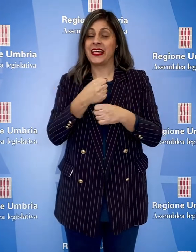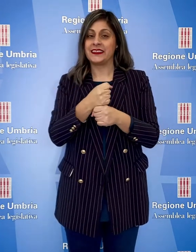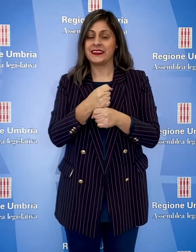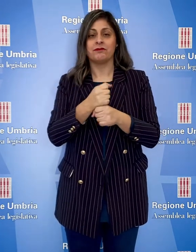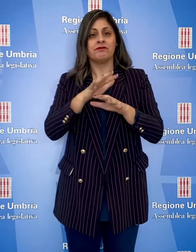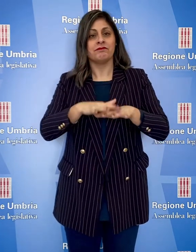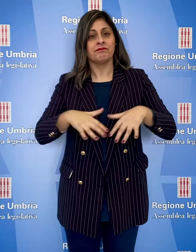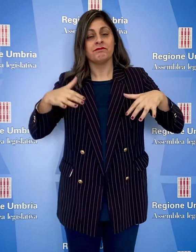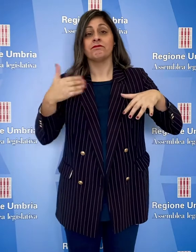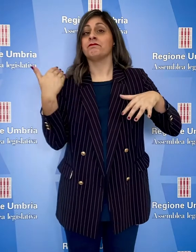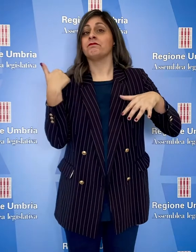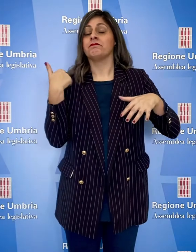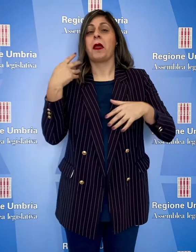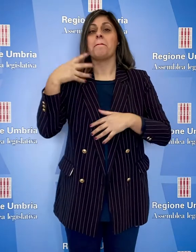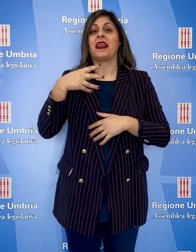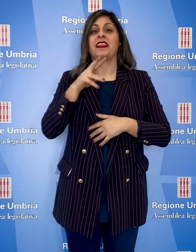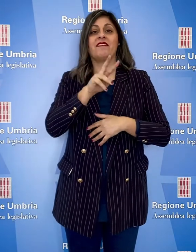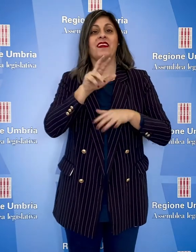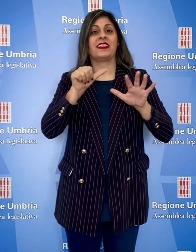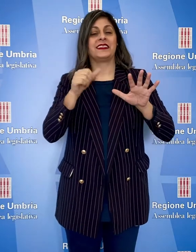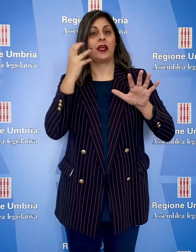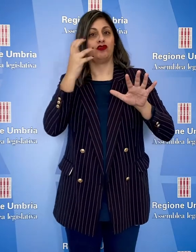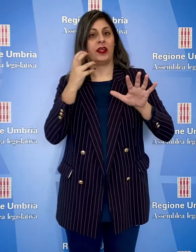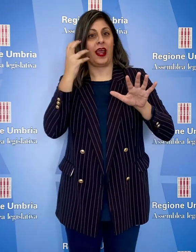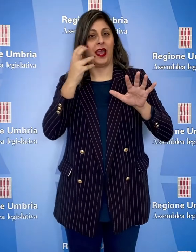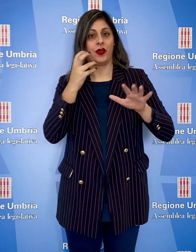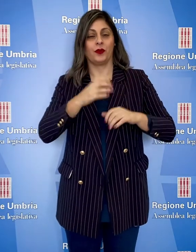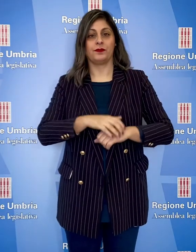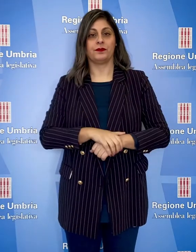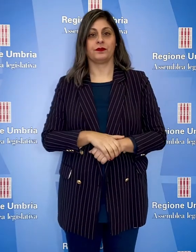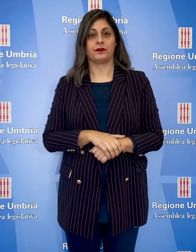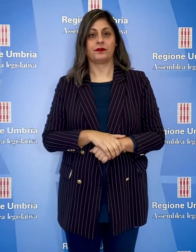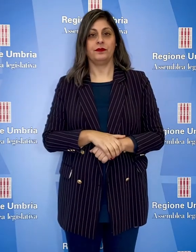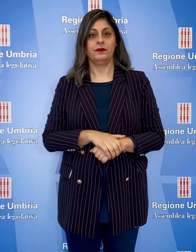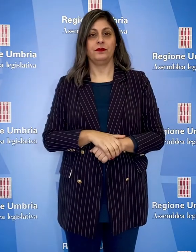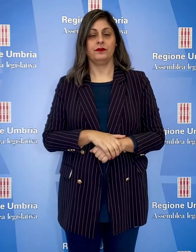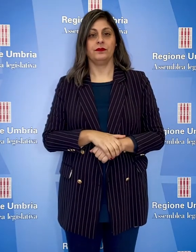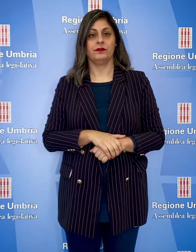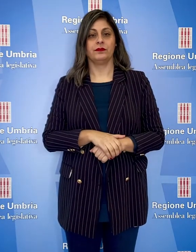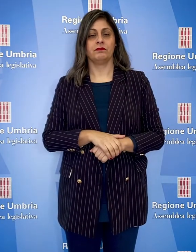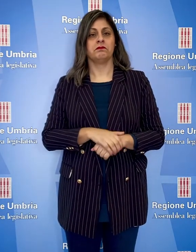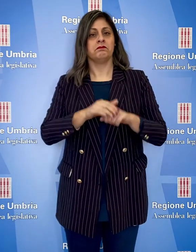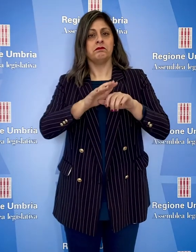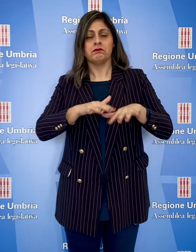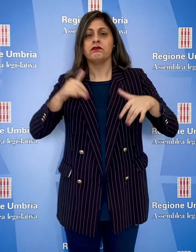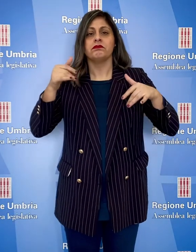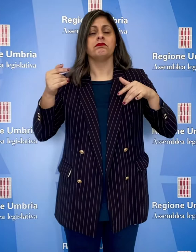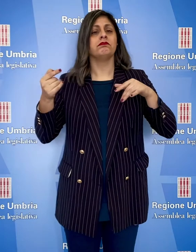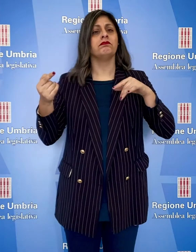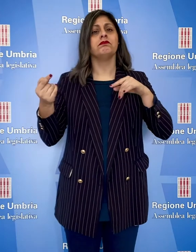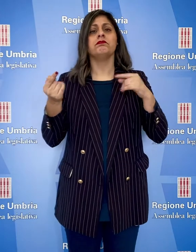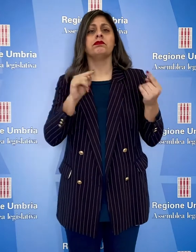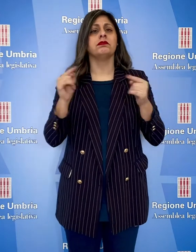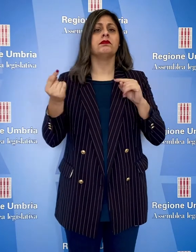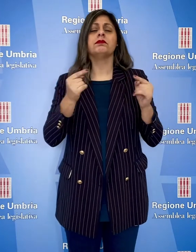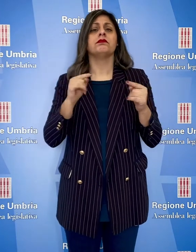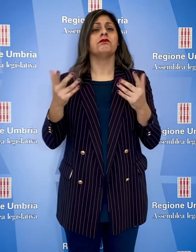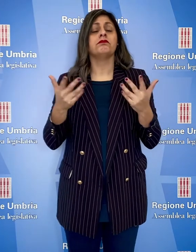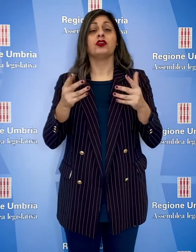sintesi della seduta d'aula di martedì 26 gennaio. Nel corso della seduta dell'Assemblea sono state